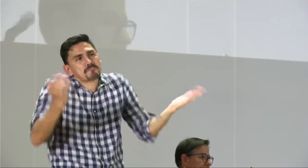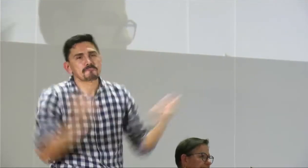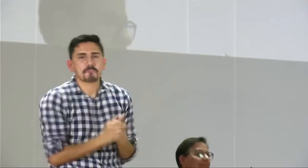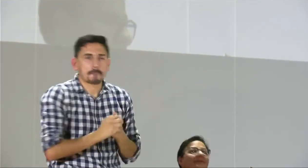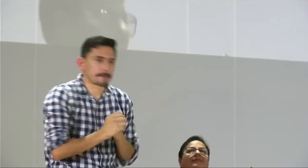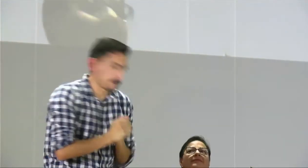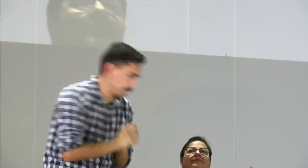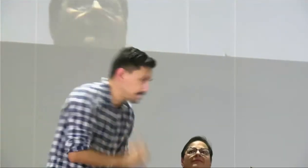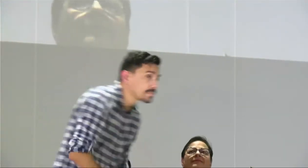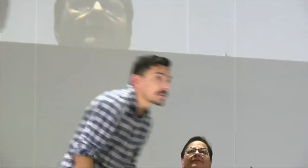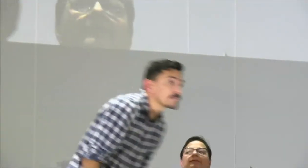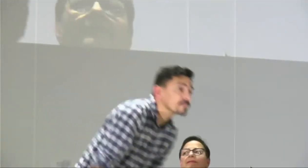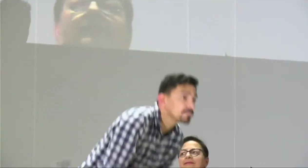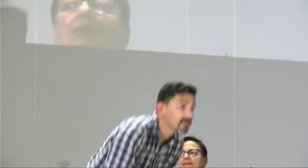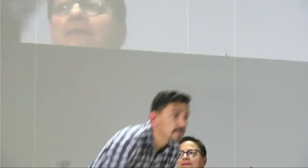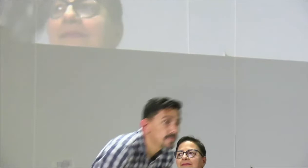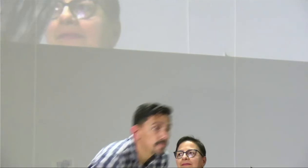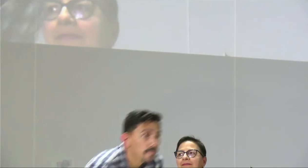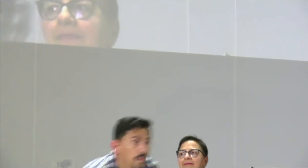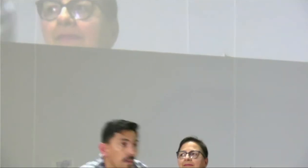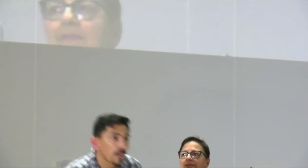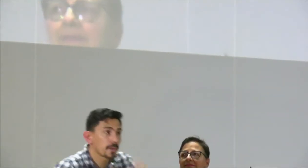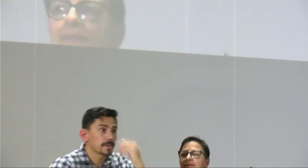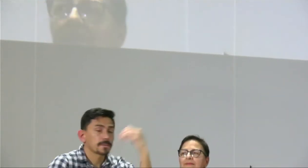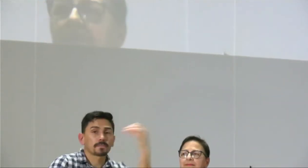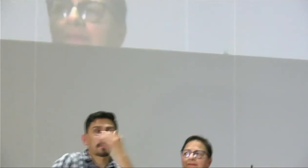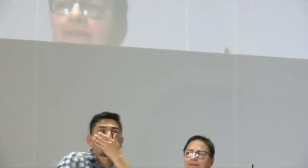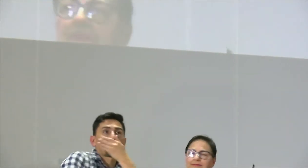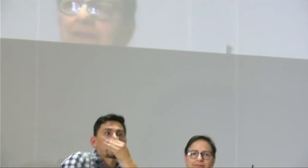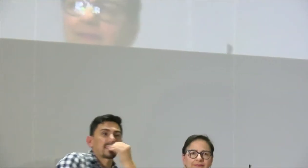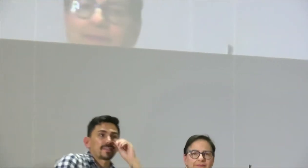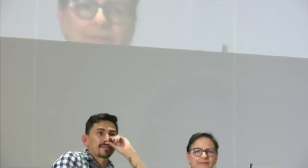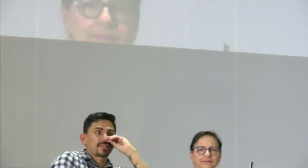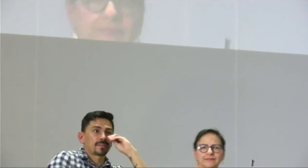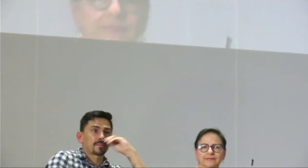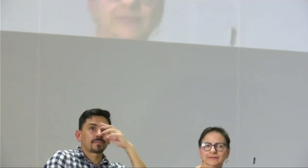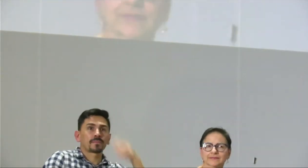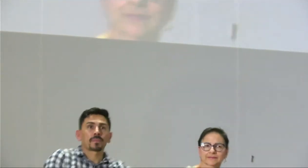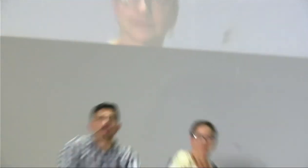realmente es bilingüe bicultural bueno muy bien